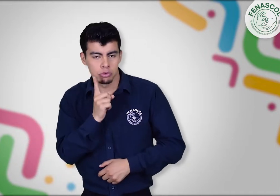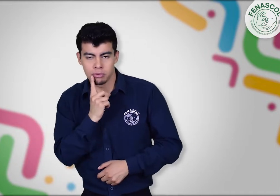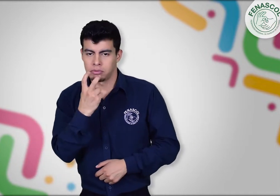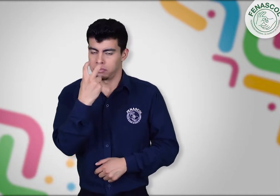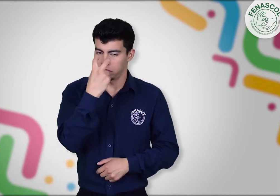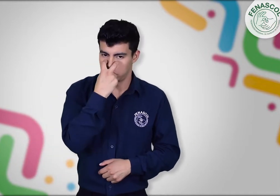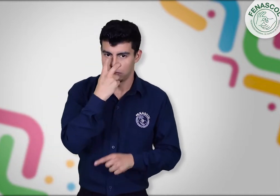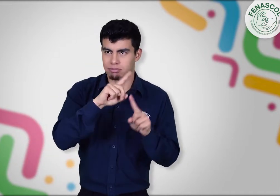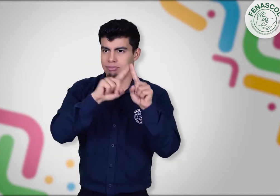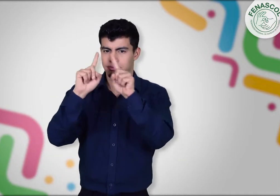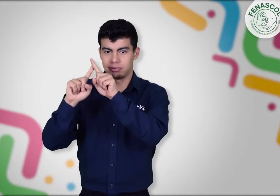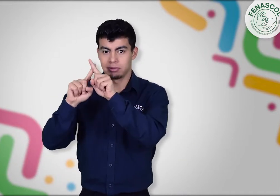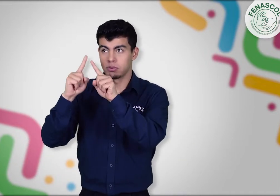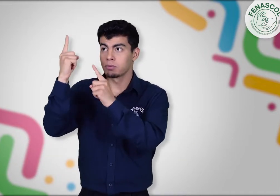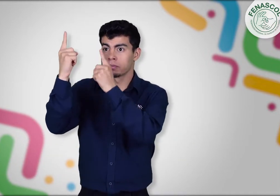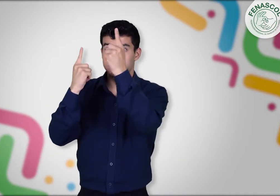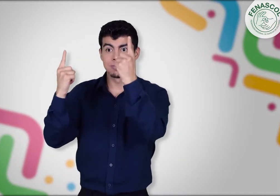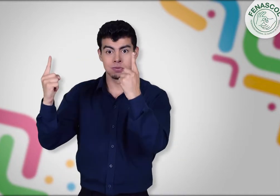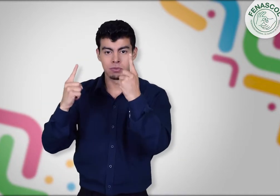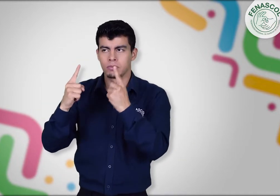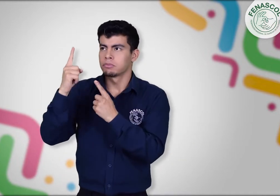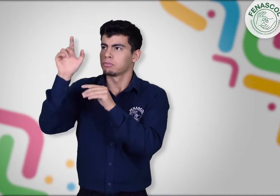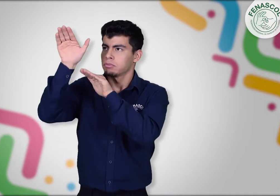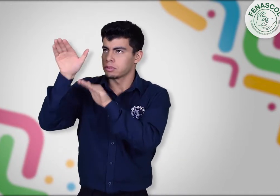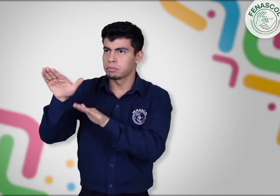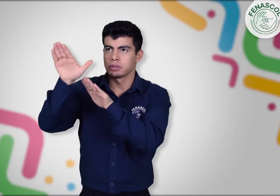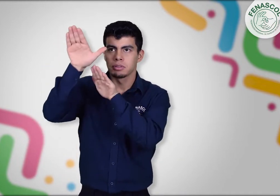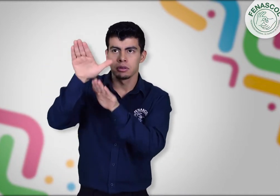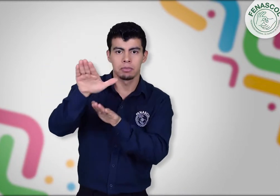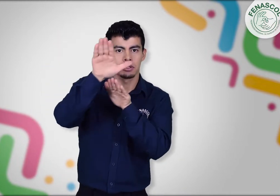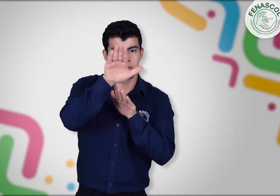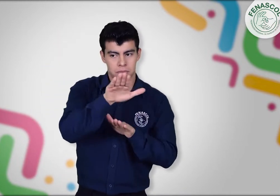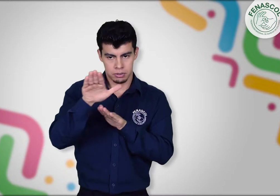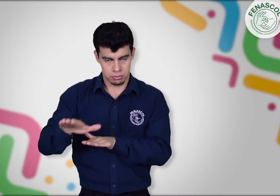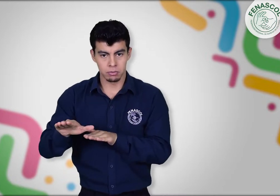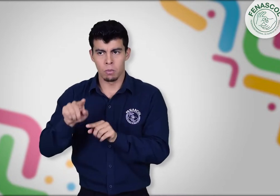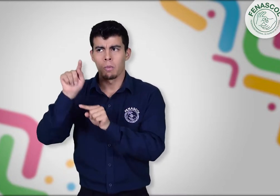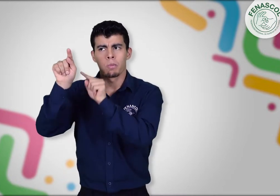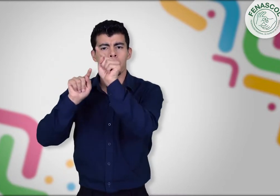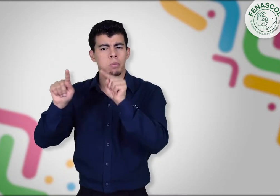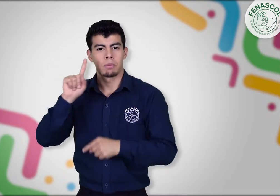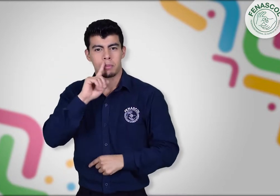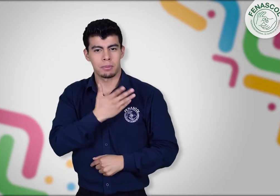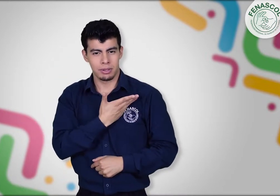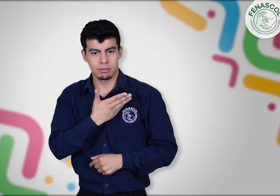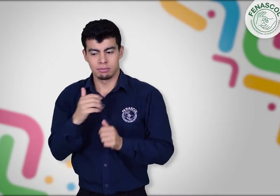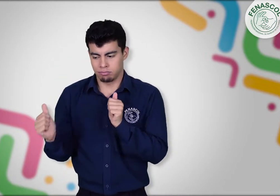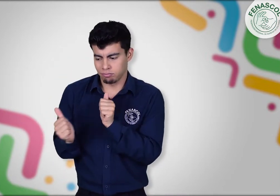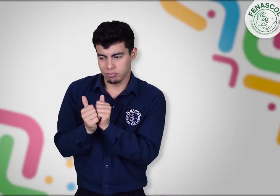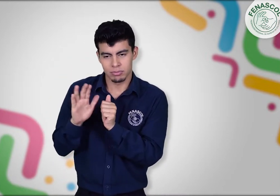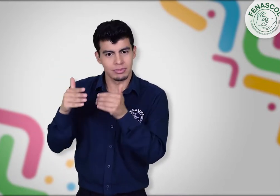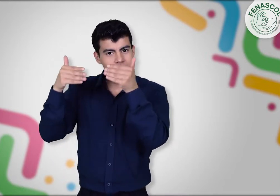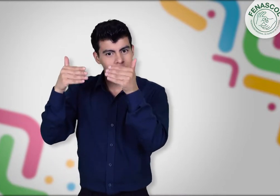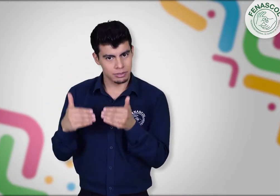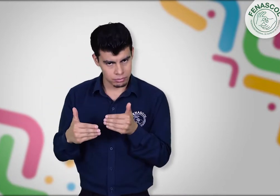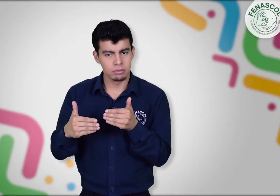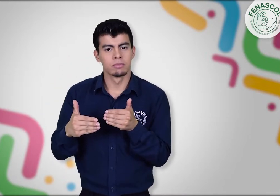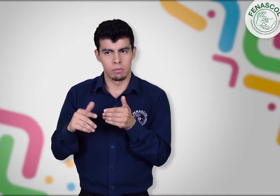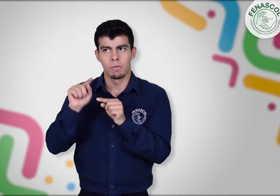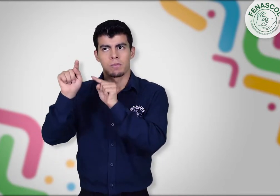y cuidadores de